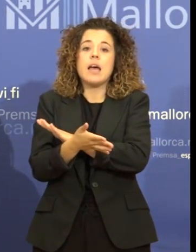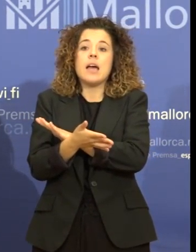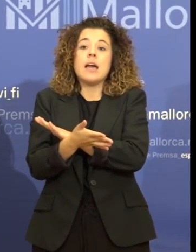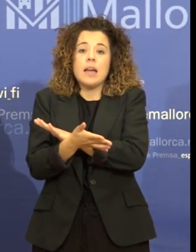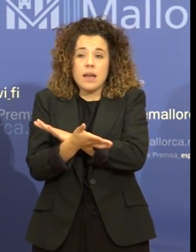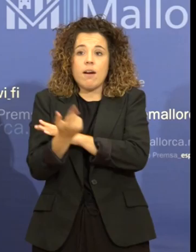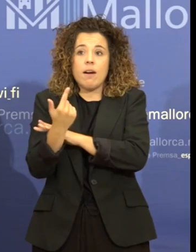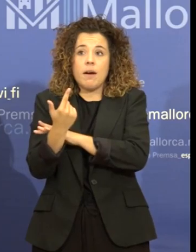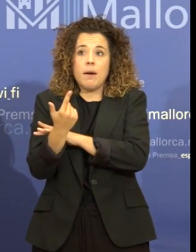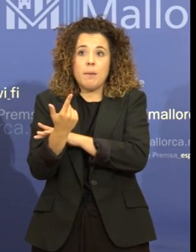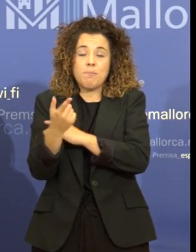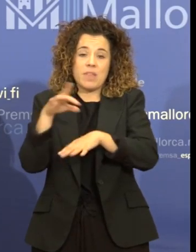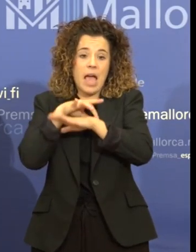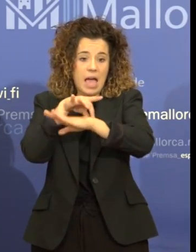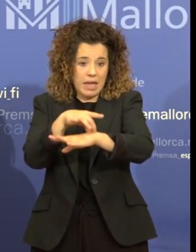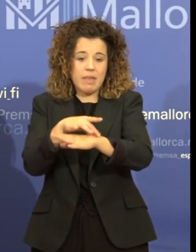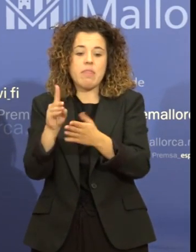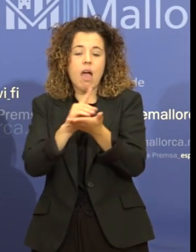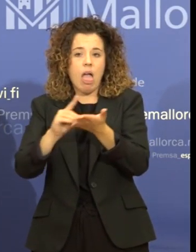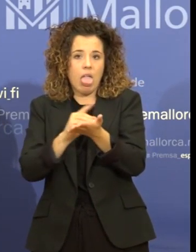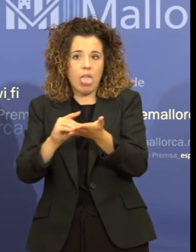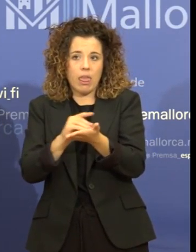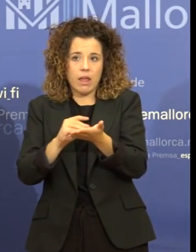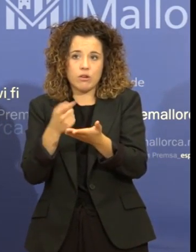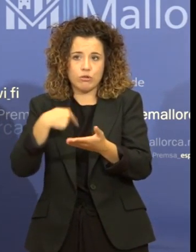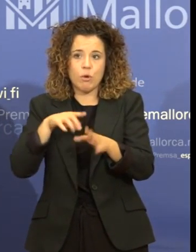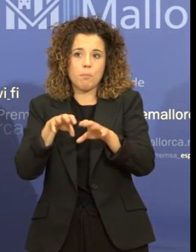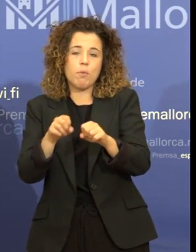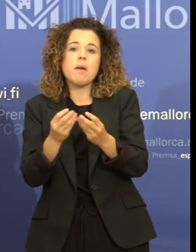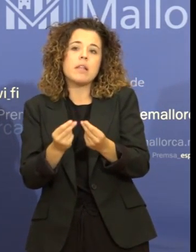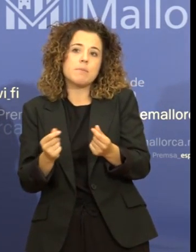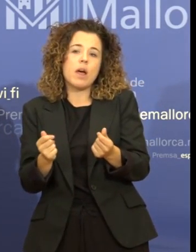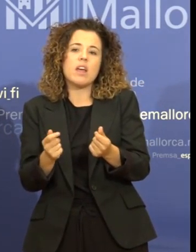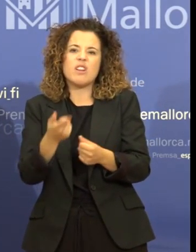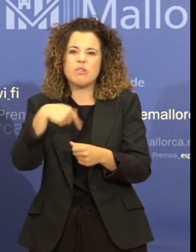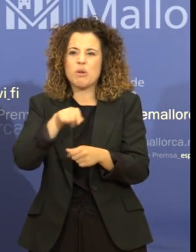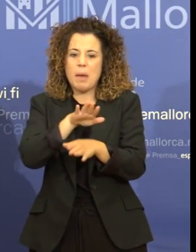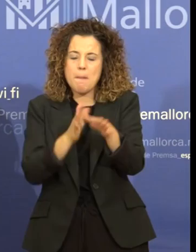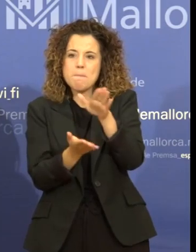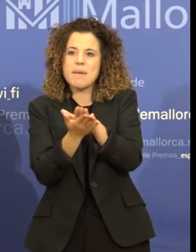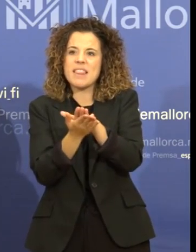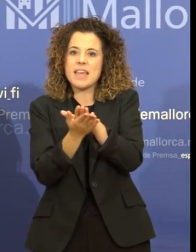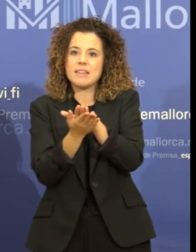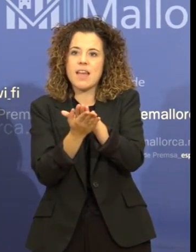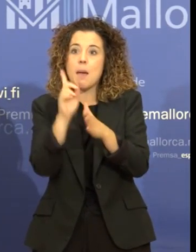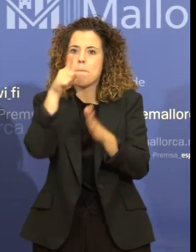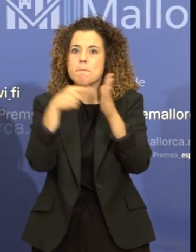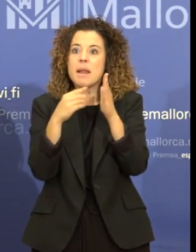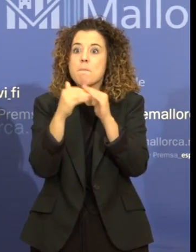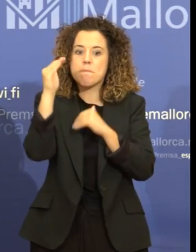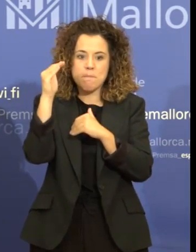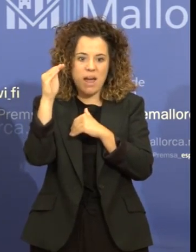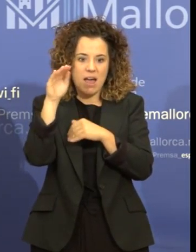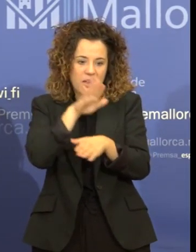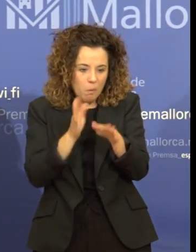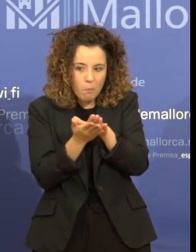dades de la gent, en el moment que vam prendre possessió, vam trobar més de 1.000 expedients sense tramitar. Per tant, un